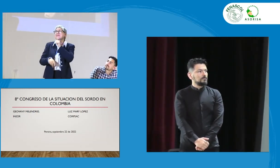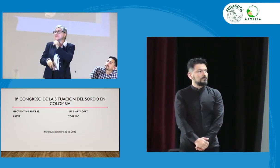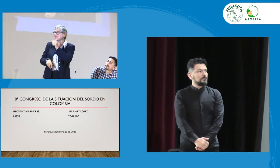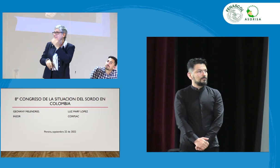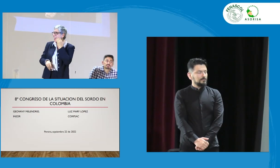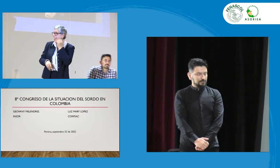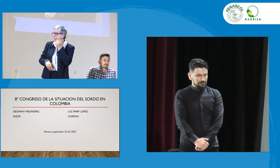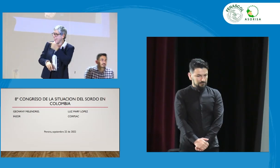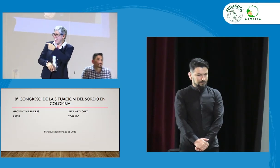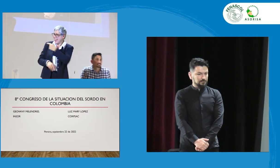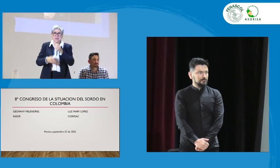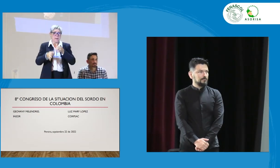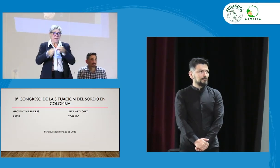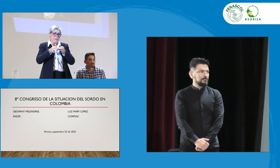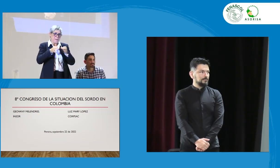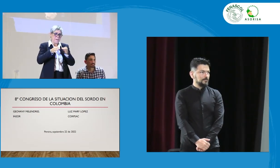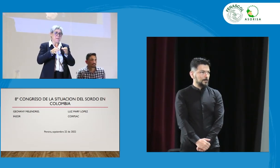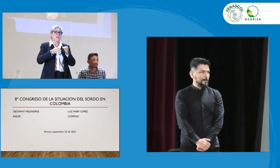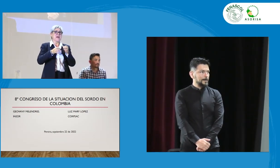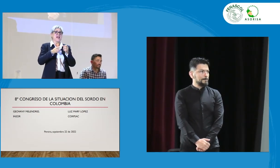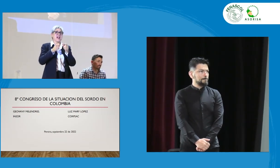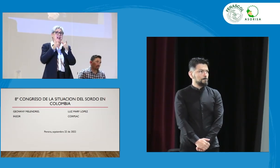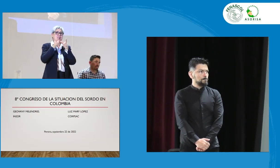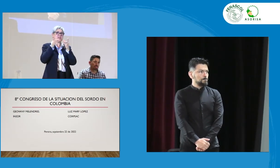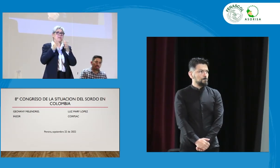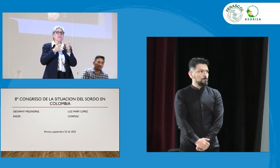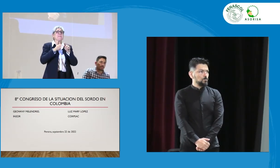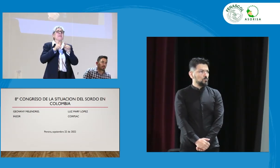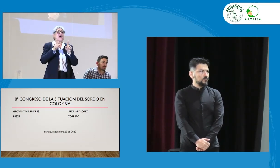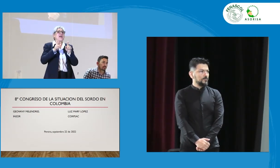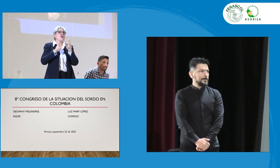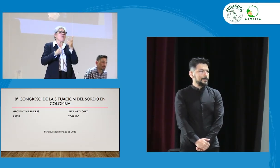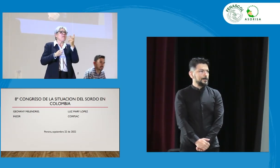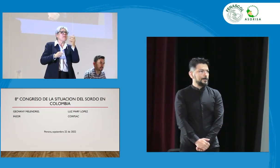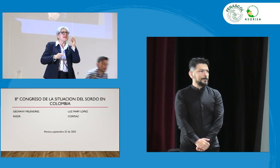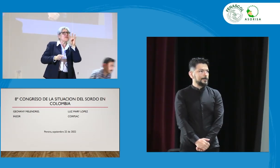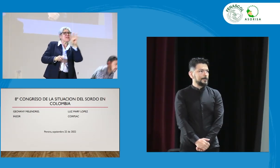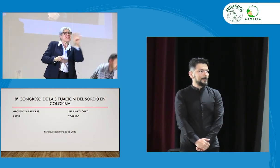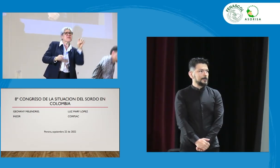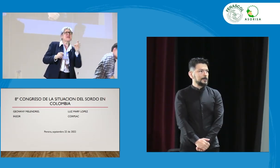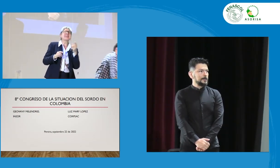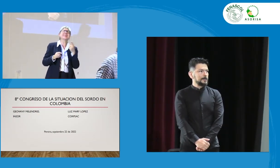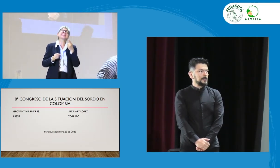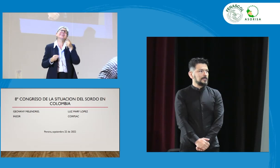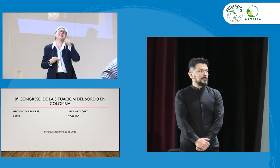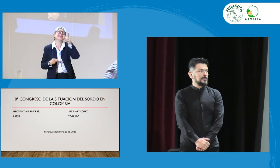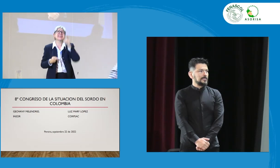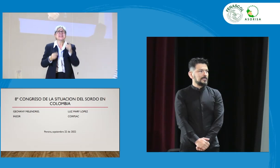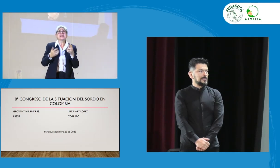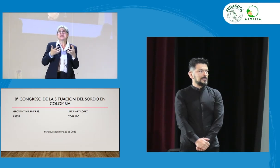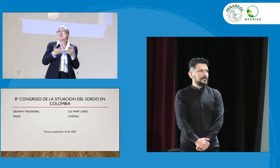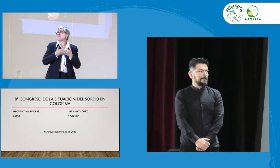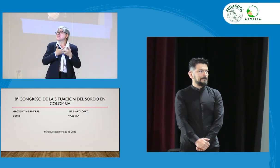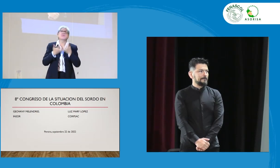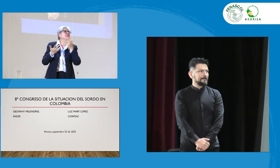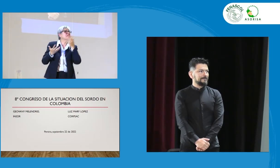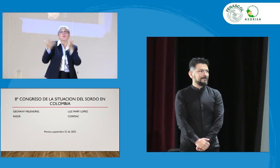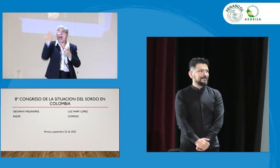exposición de Luz Marie, de María Luz, y piensan como, ¿qué es eso? ¿Qué son esos